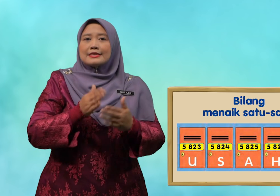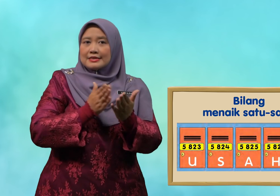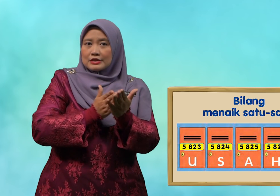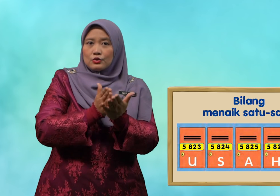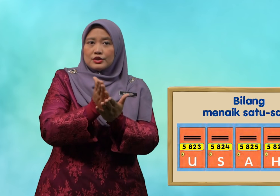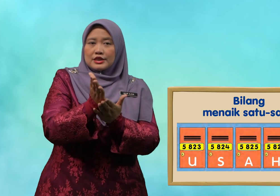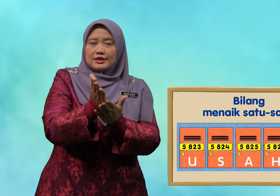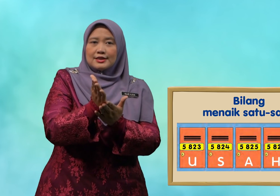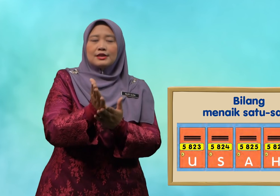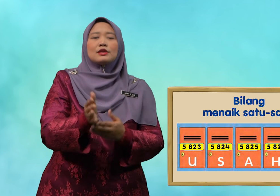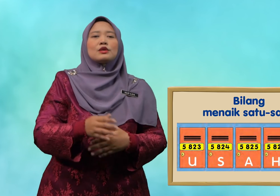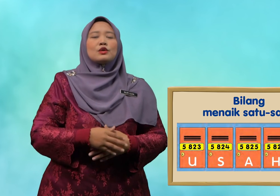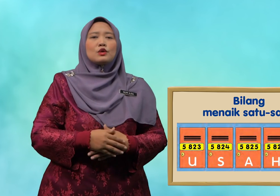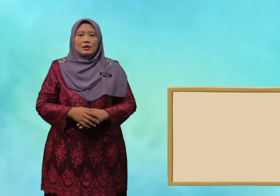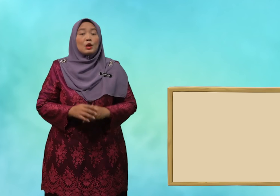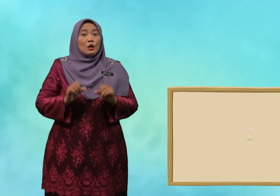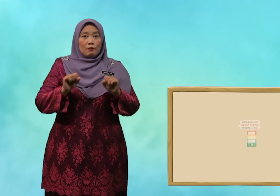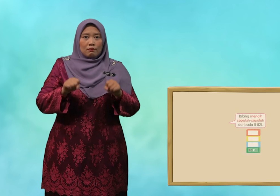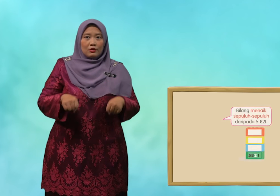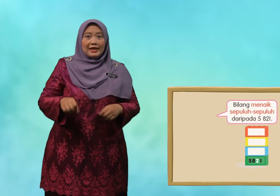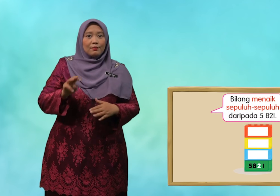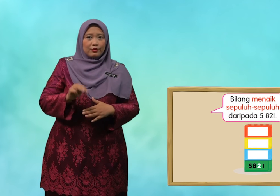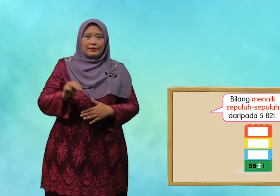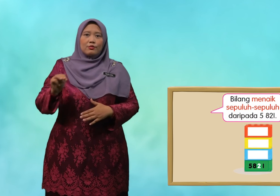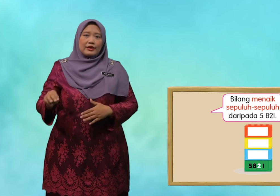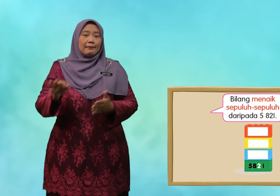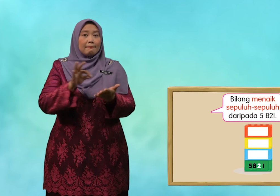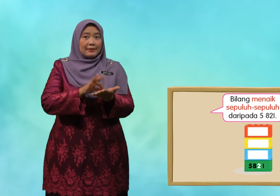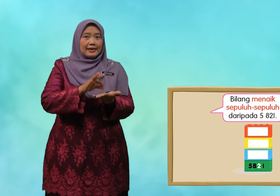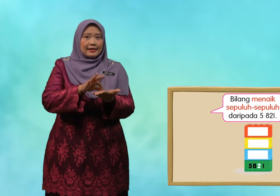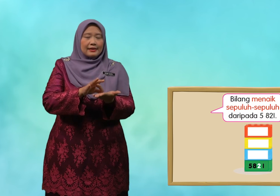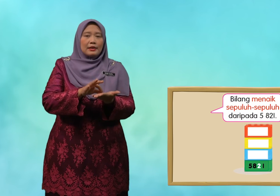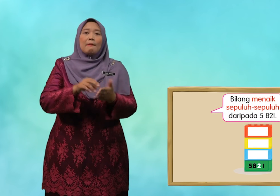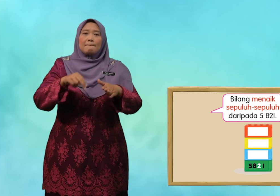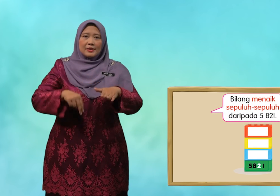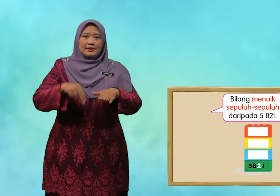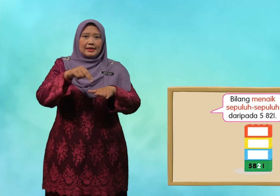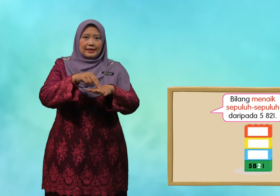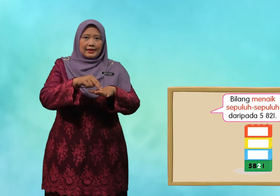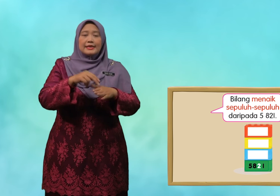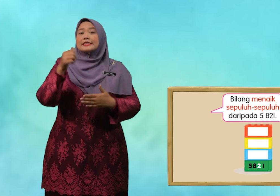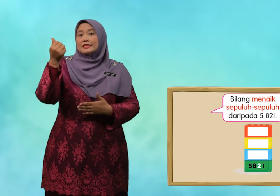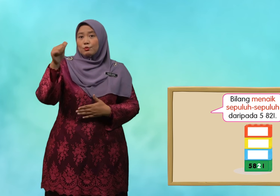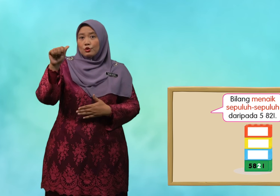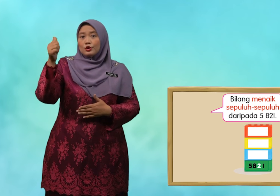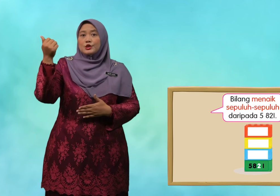seterusnya boleh murid-murid bilang menaik sepuluh